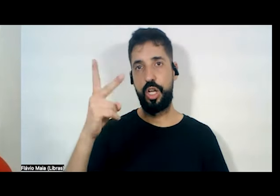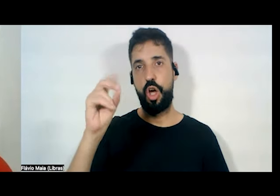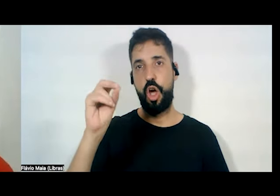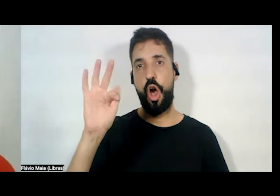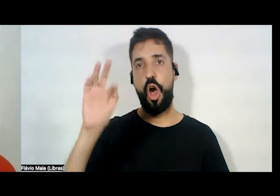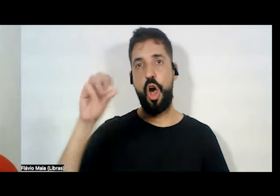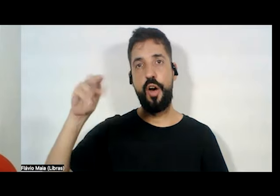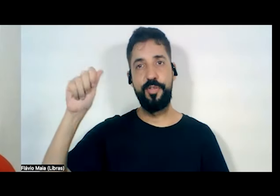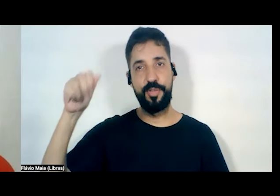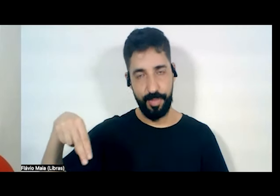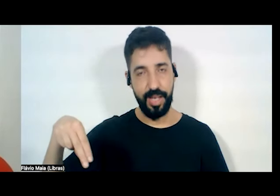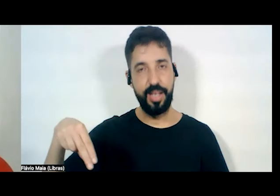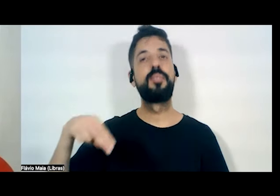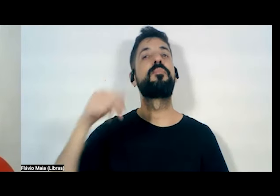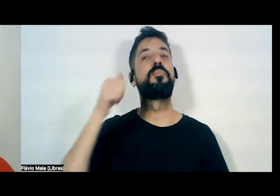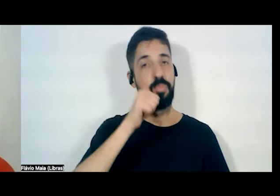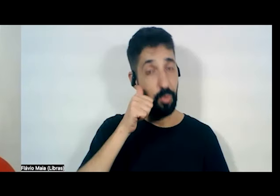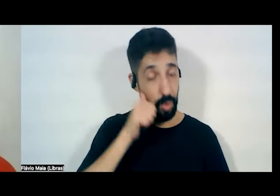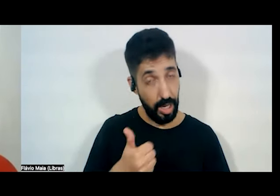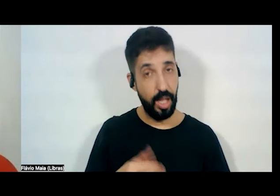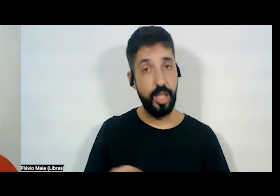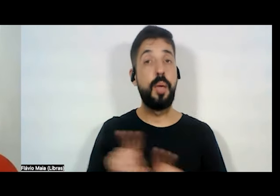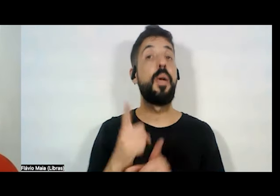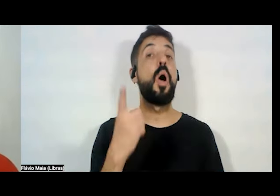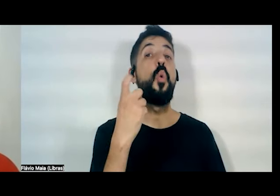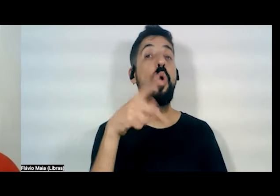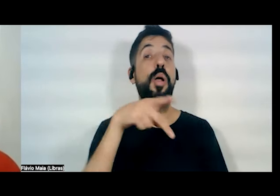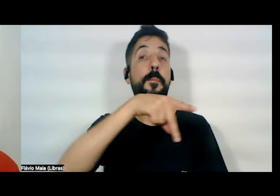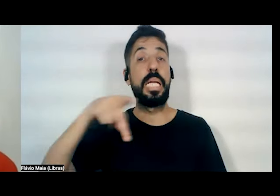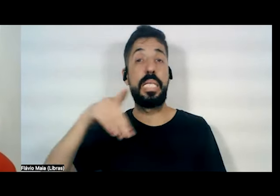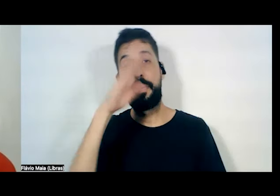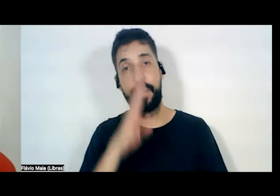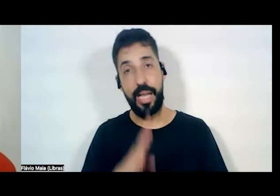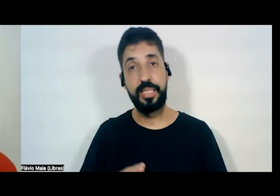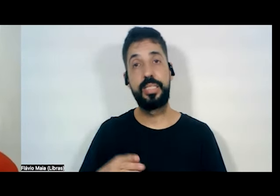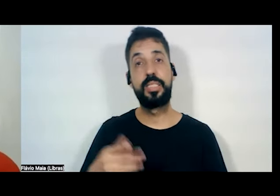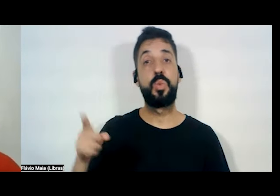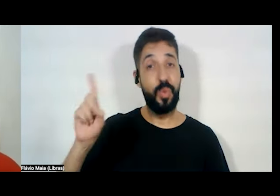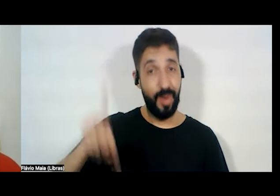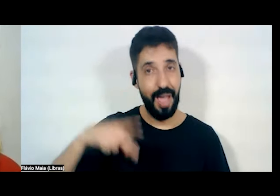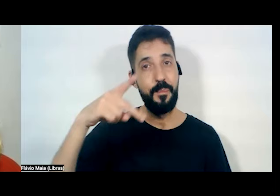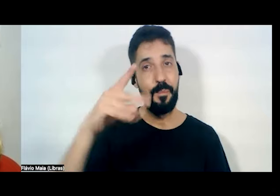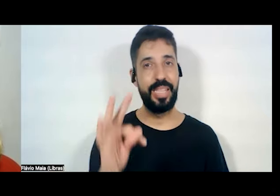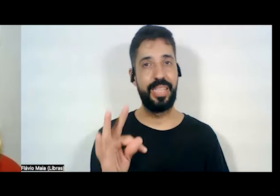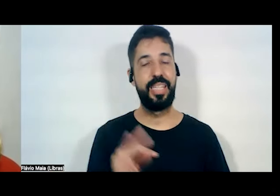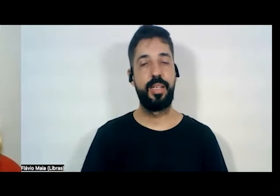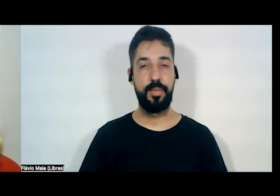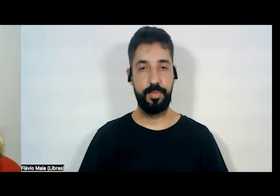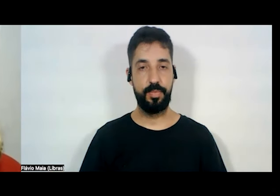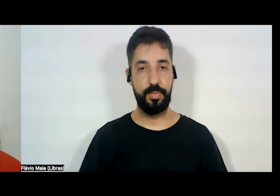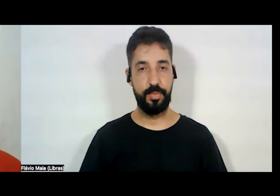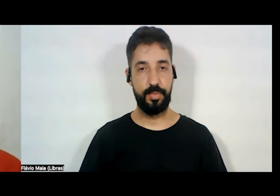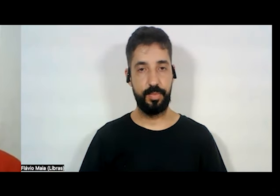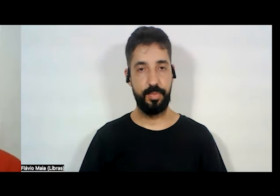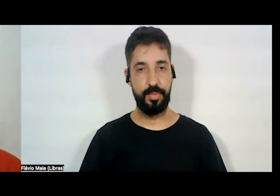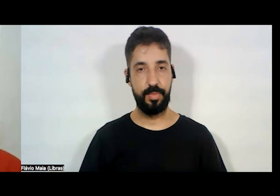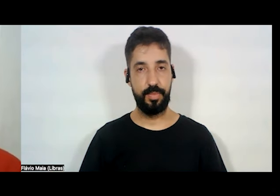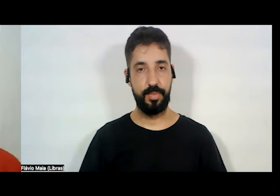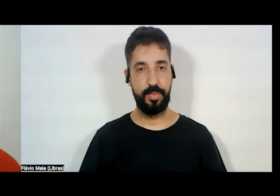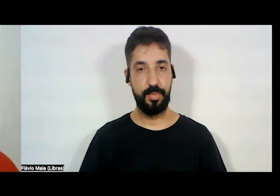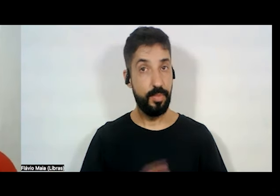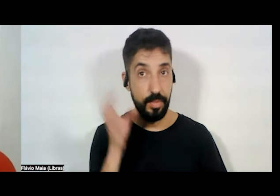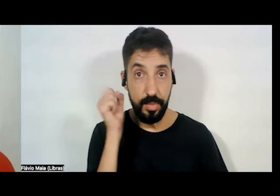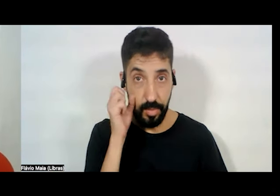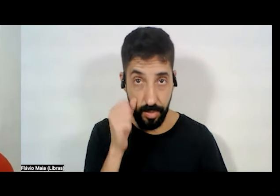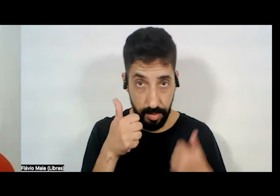Rousseff, partido, do PT. Então, estão me ouvindo? ou sumiu aqui?